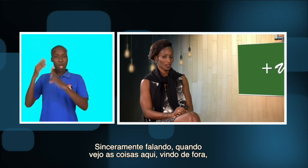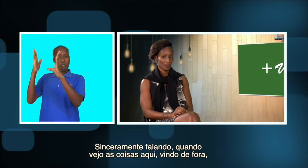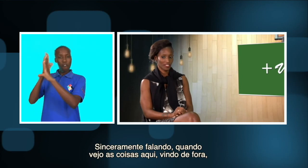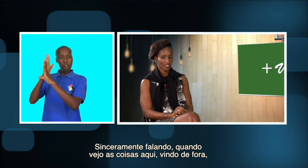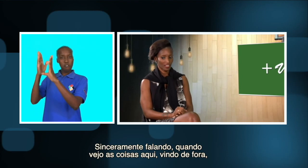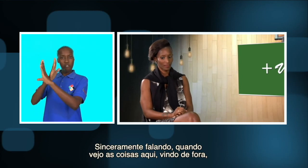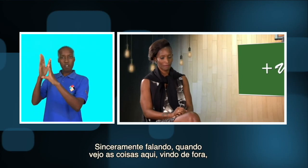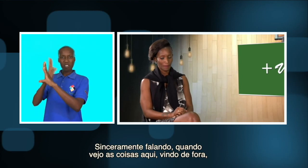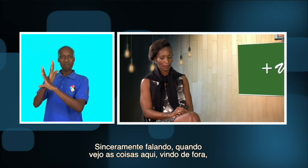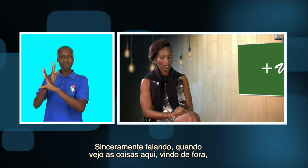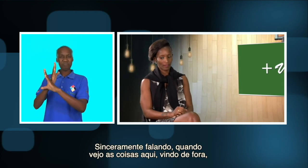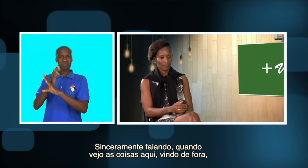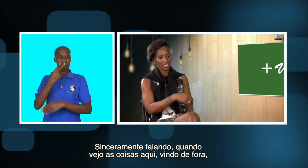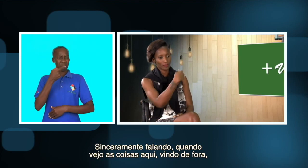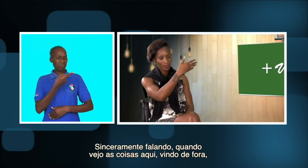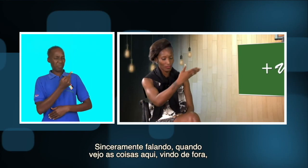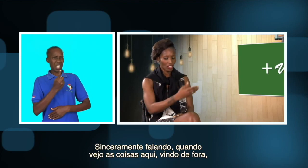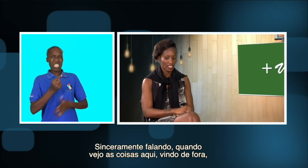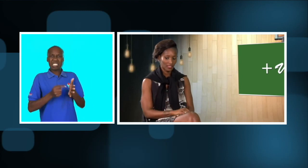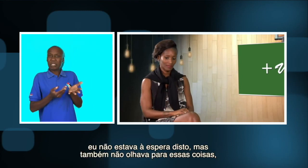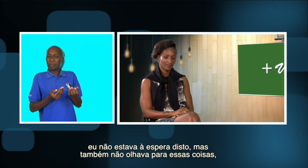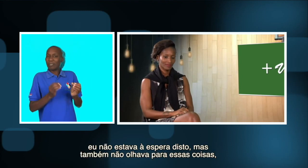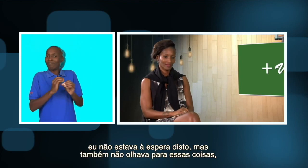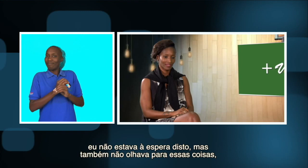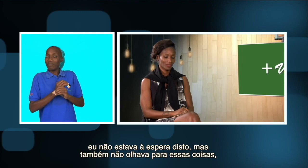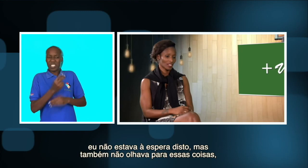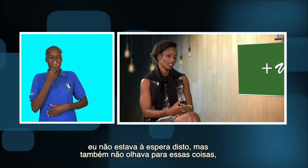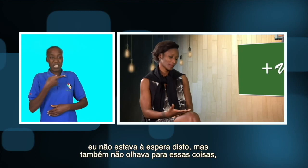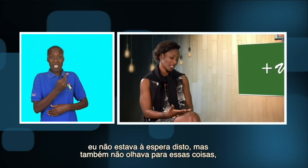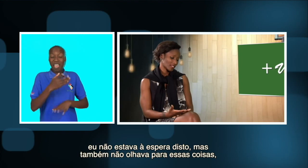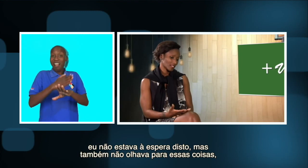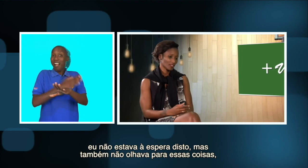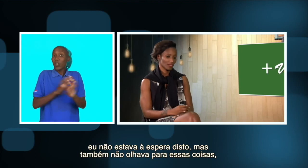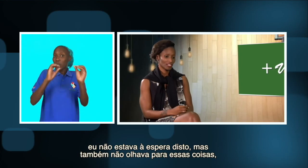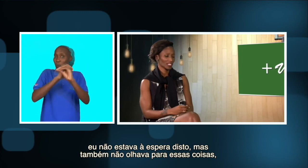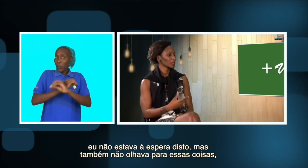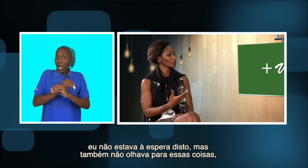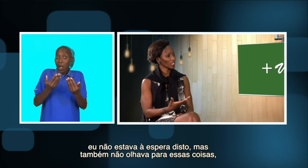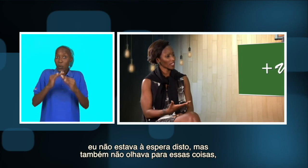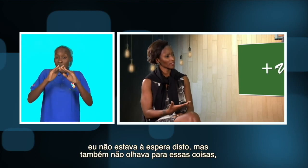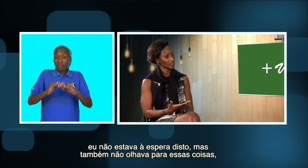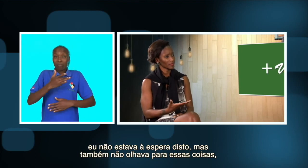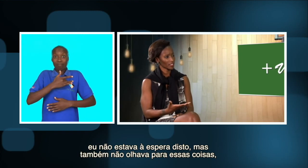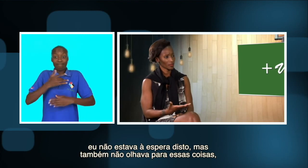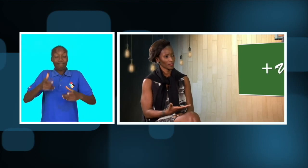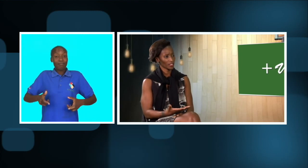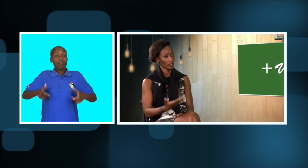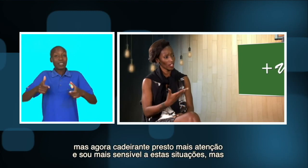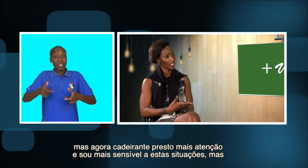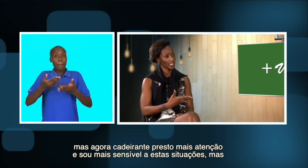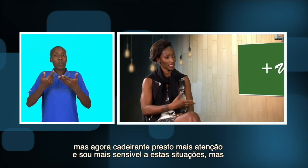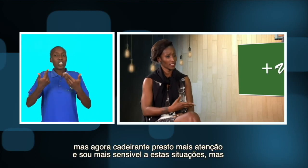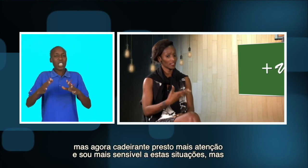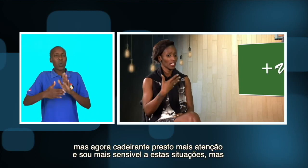vejo as coisas aqui, vindo de fora, Eu não estava à espera disso. E também não olhava para essas coisas.